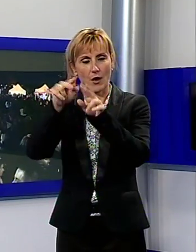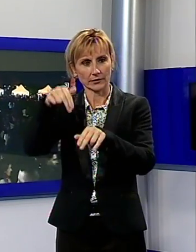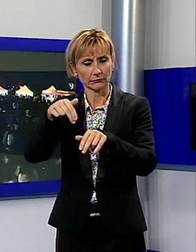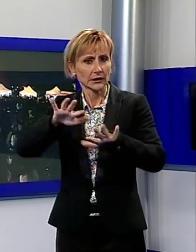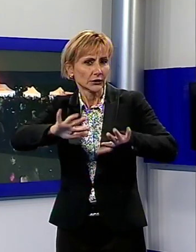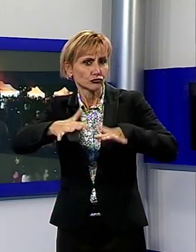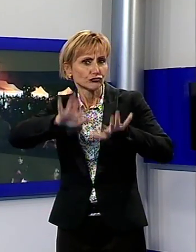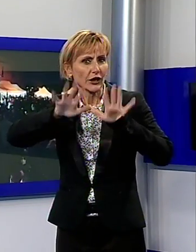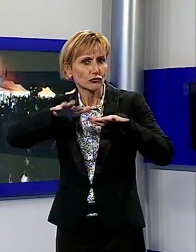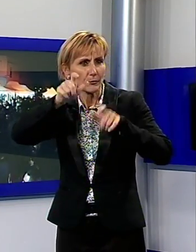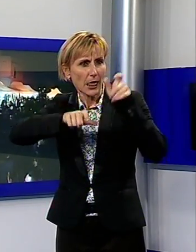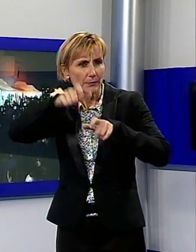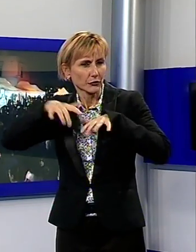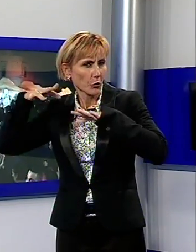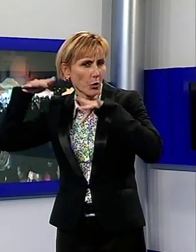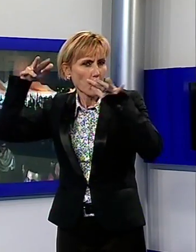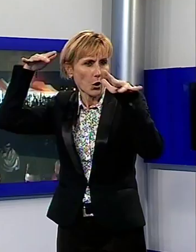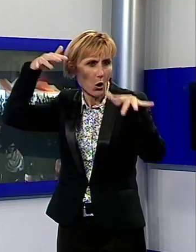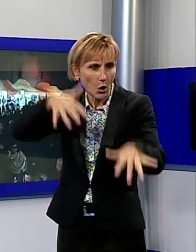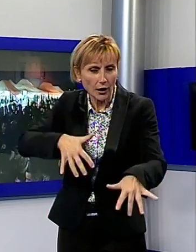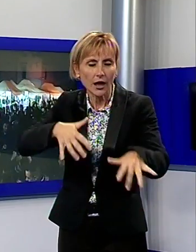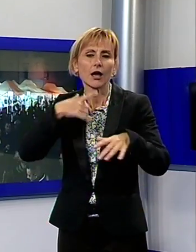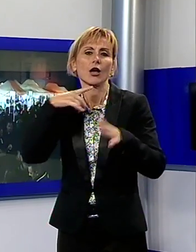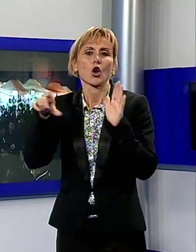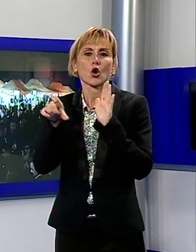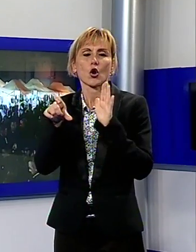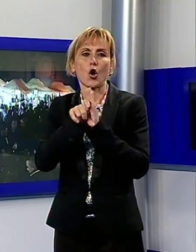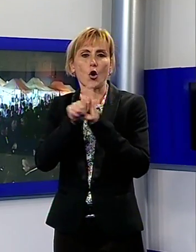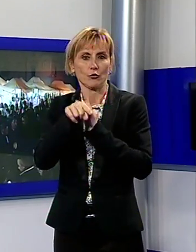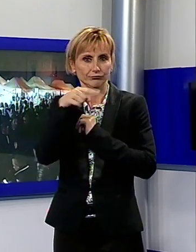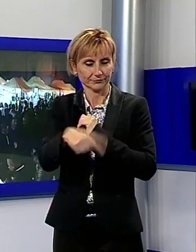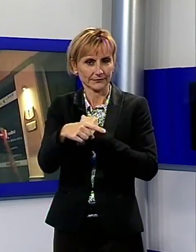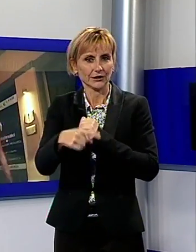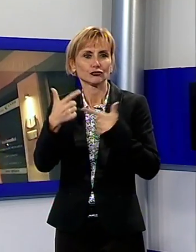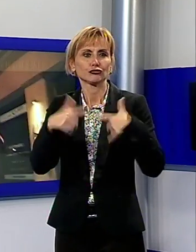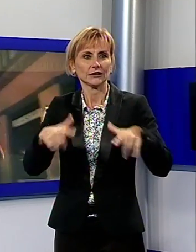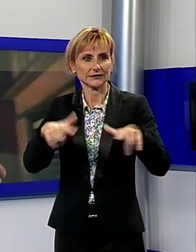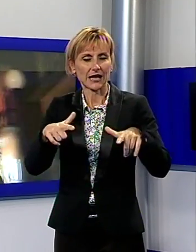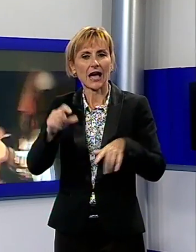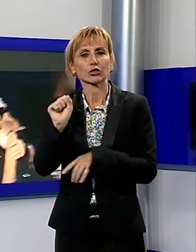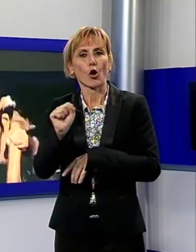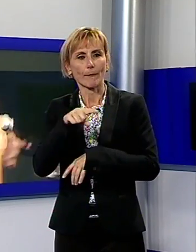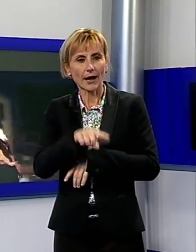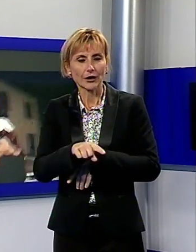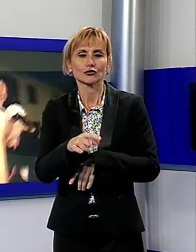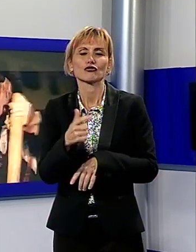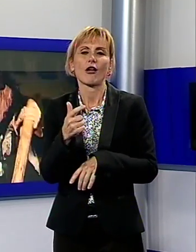persone, secondo le stime del comune, si sono ritrovate nella città del Tau per celebrare, tra brividi e risate, la notte più